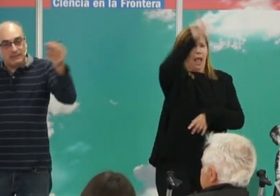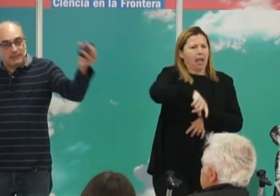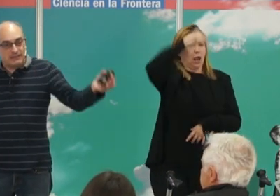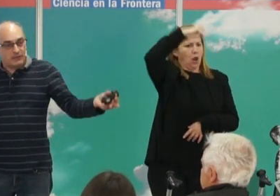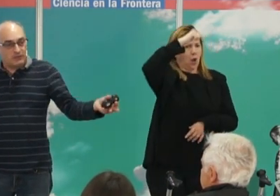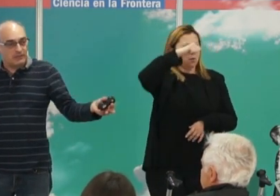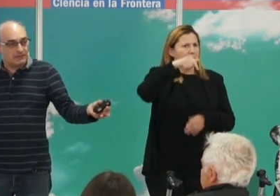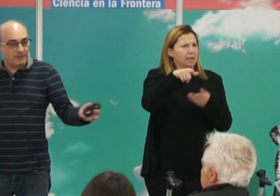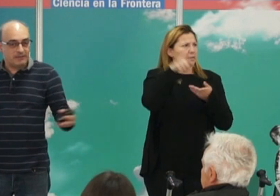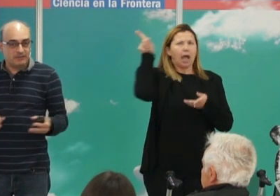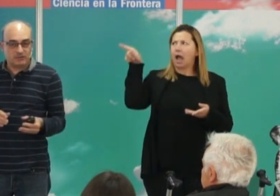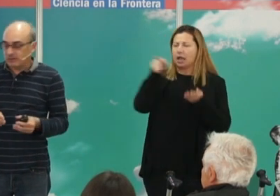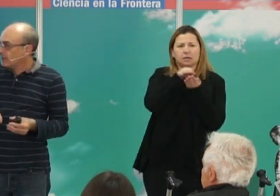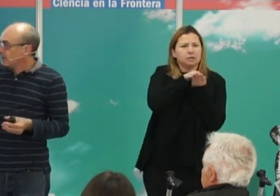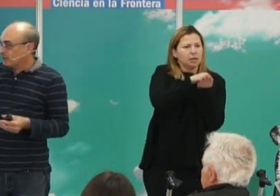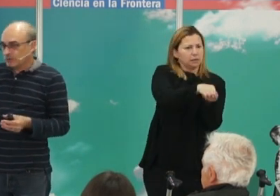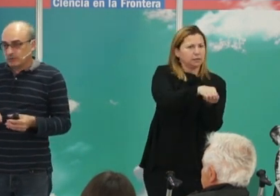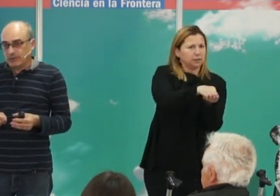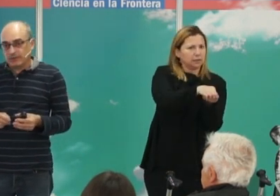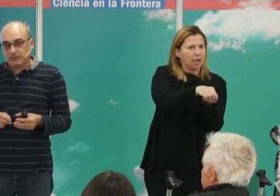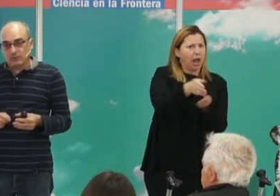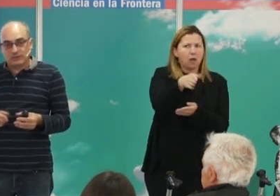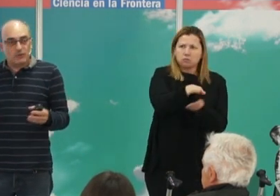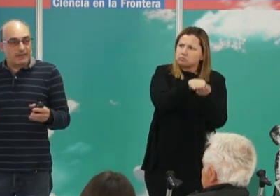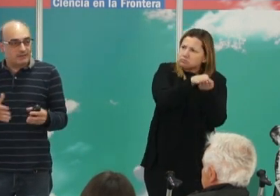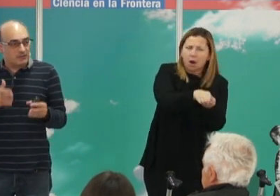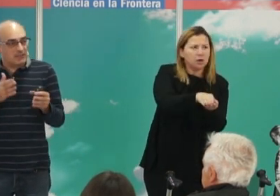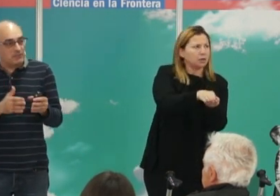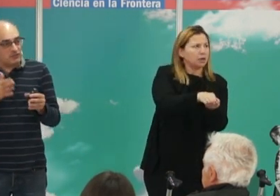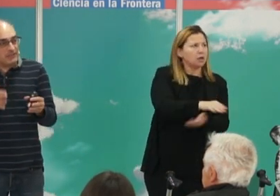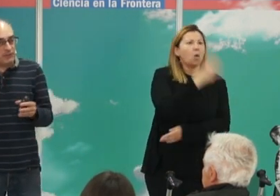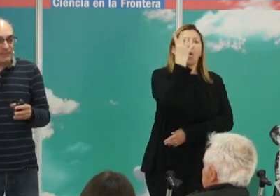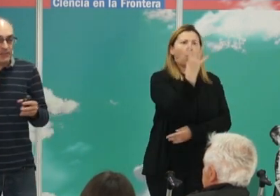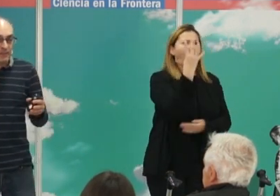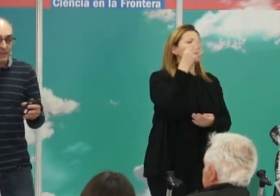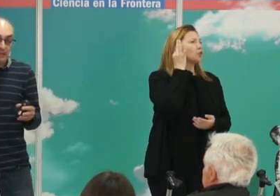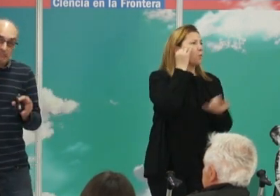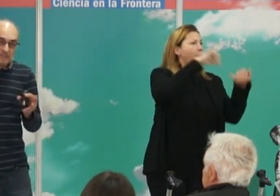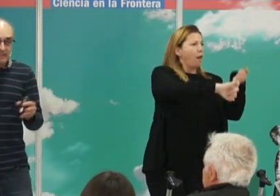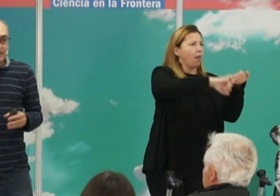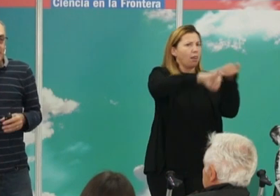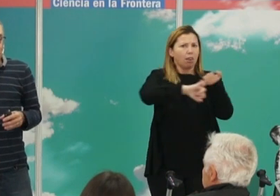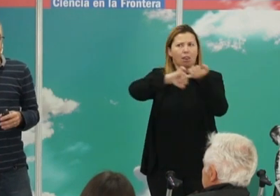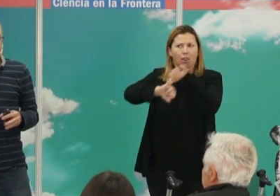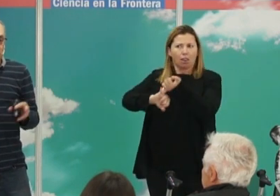enterrado allí y ha tenido descendientes con cuatro mujeres. No sabemos si de forma secuencial,